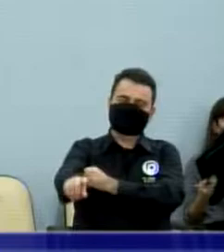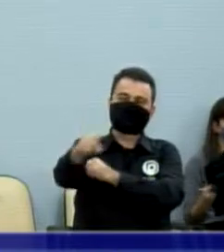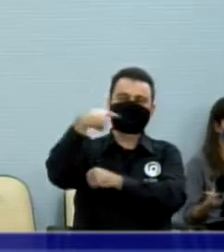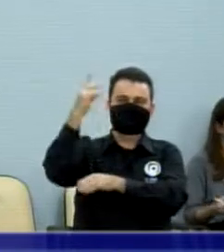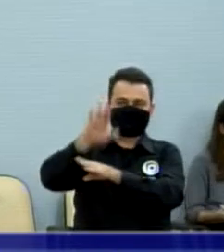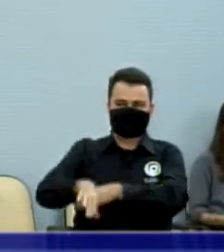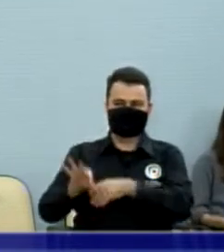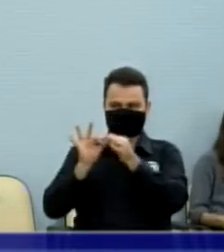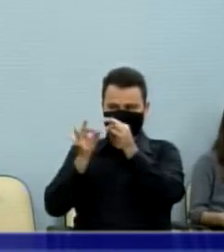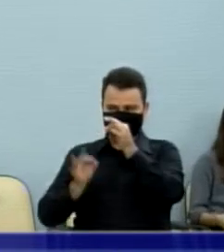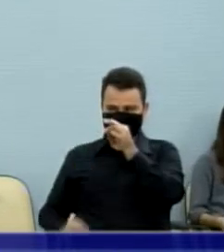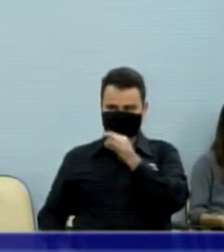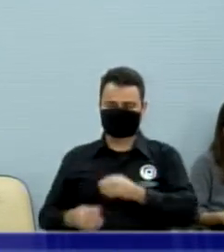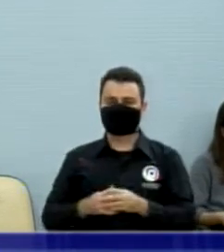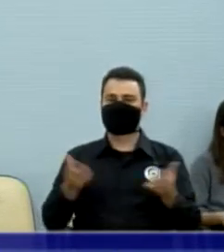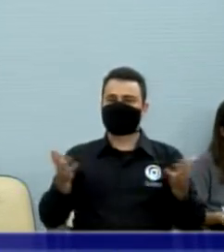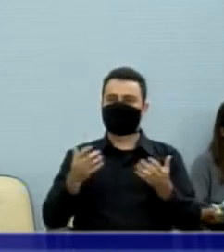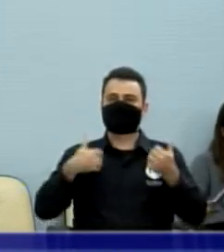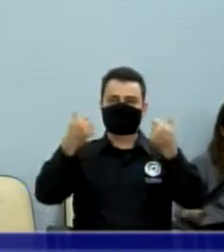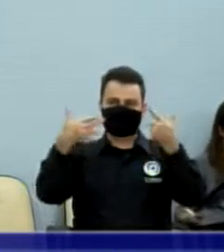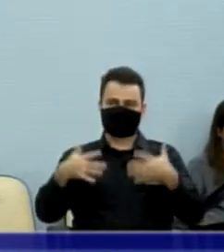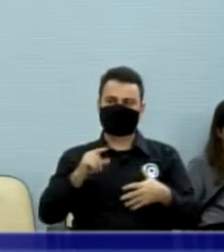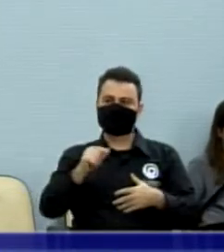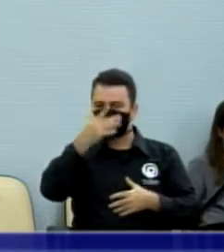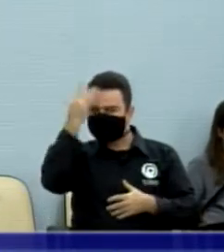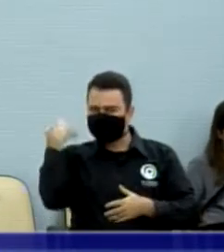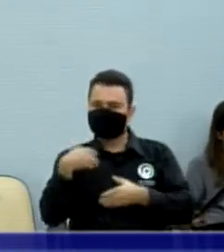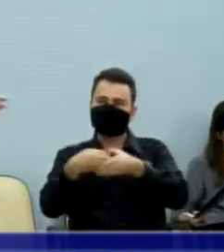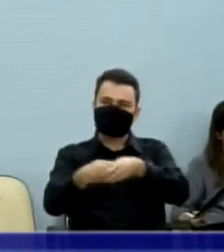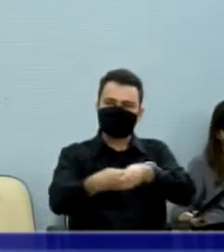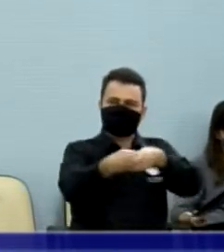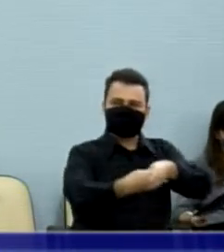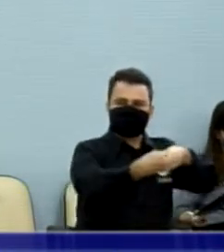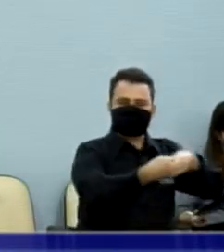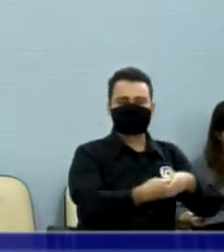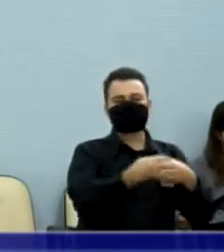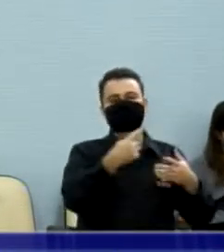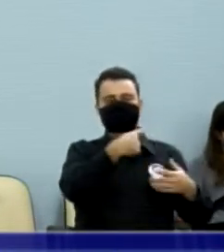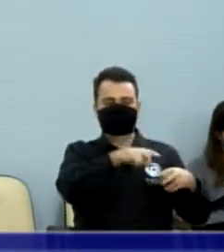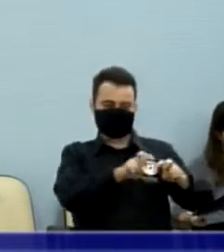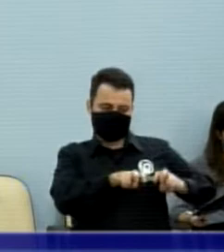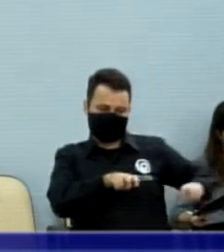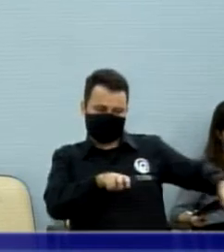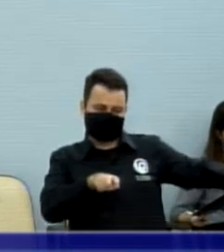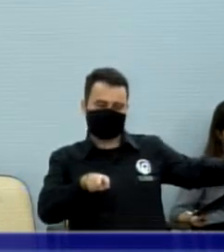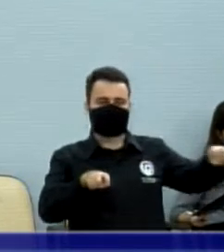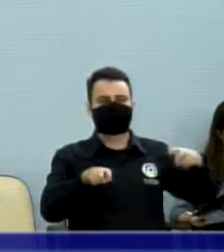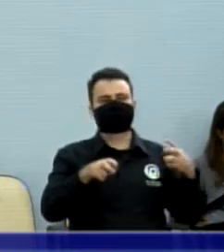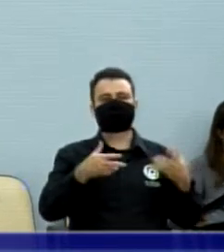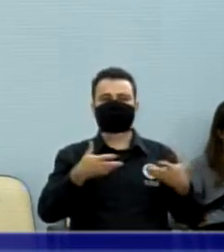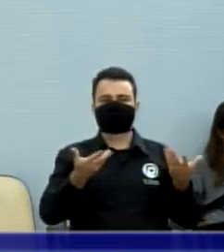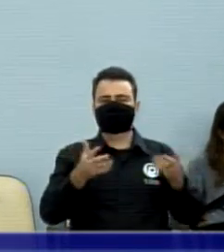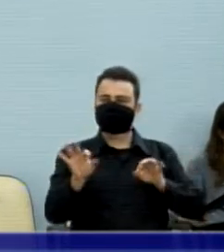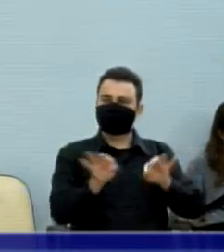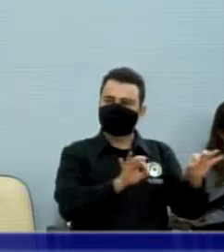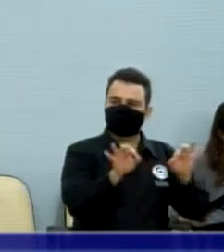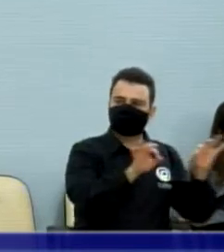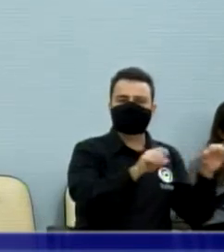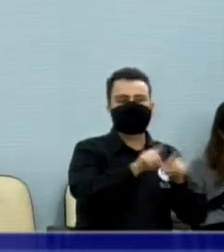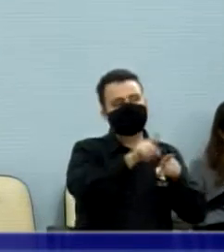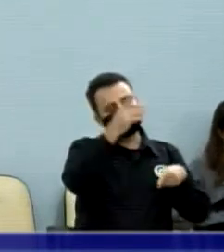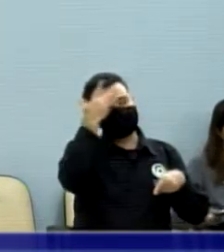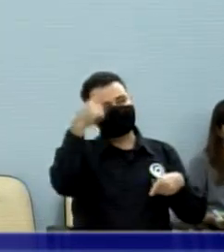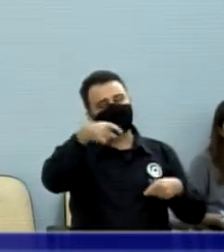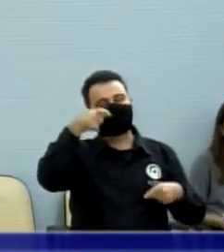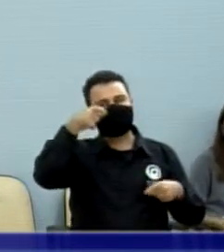Bom, senhores, vou iniciar o discurso cumprimentando a todos os presentes, todos os vereadores, a mesa aqui, quem nos preside, o público presente, pessoas que